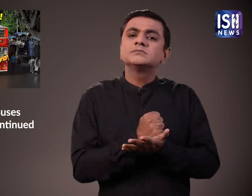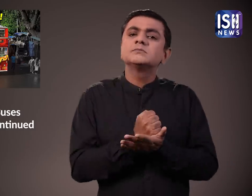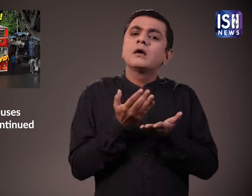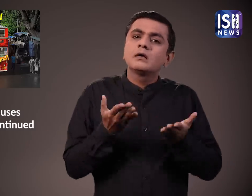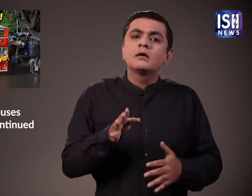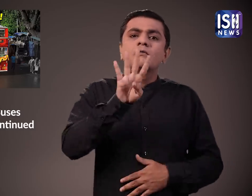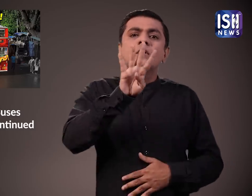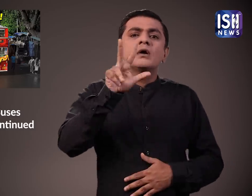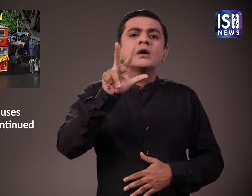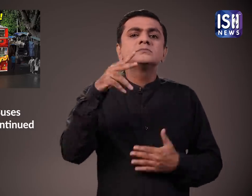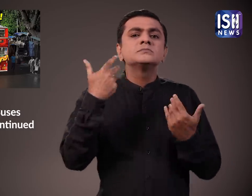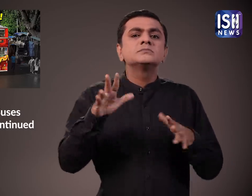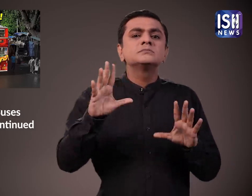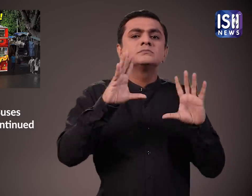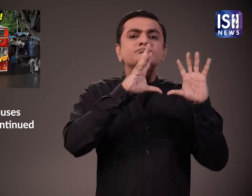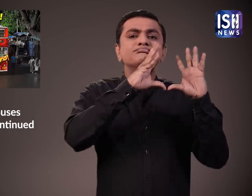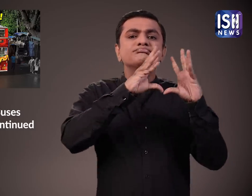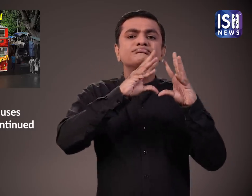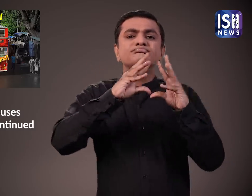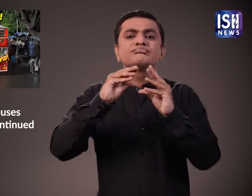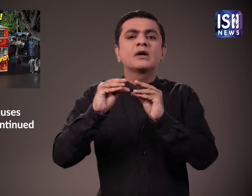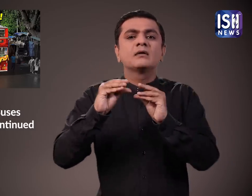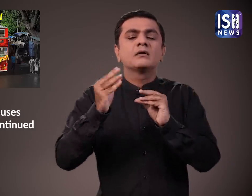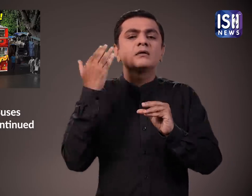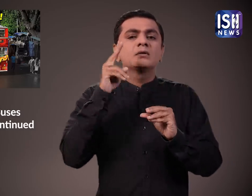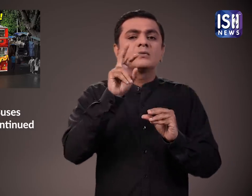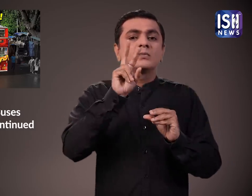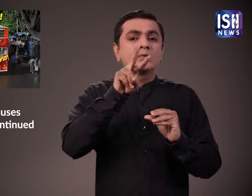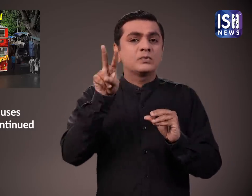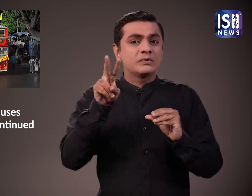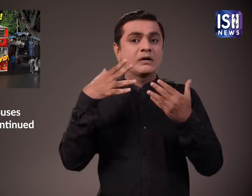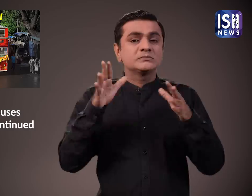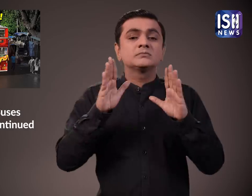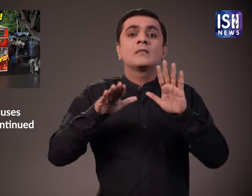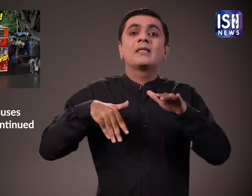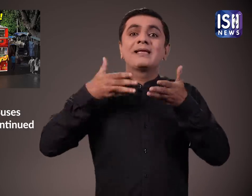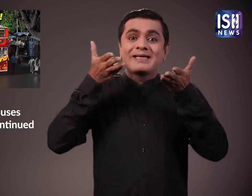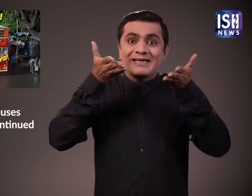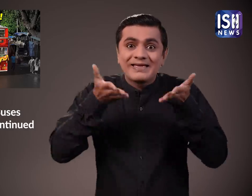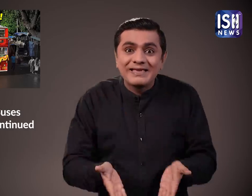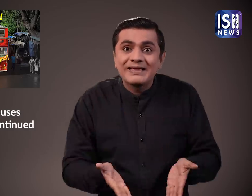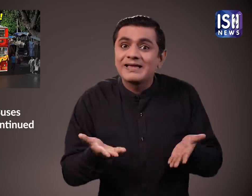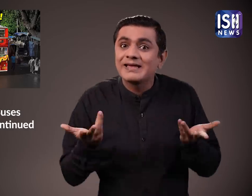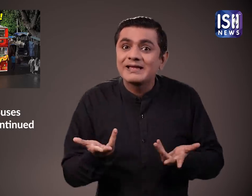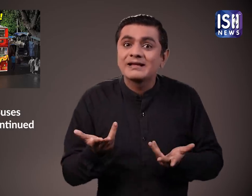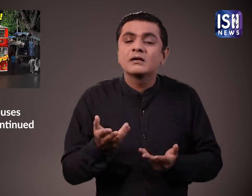इस कारण संक्या घट कर 48 हो गई अब 2023 में